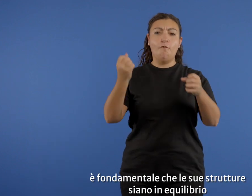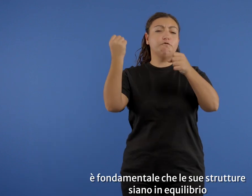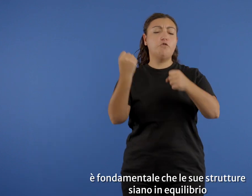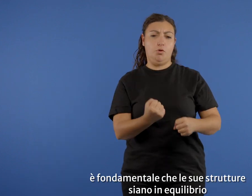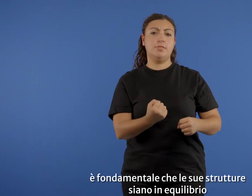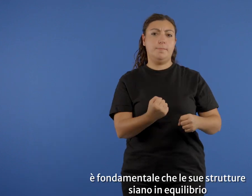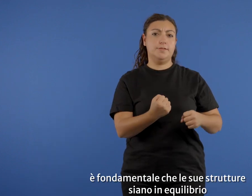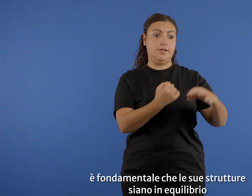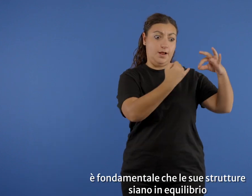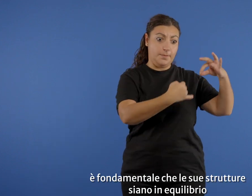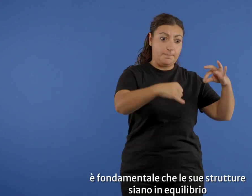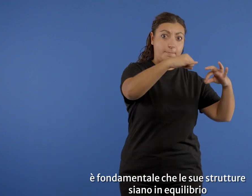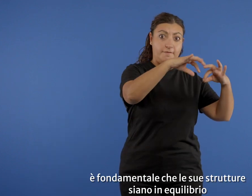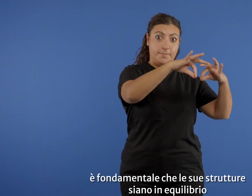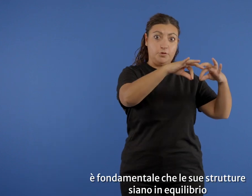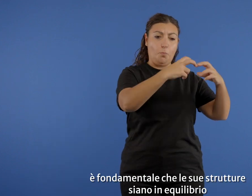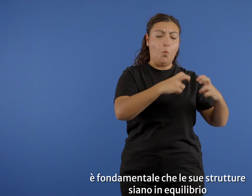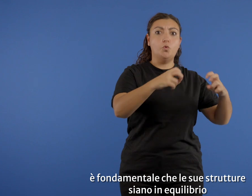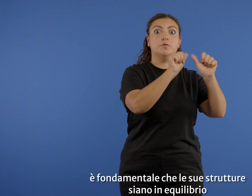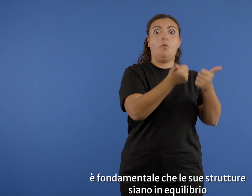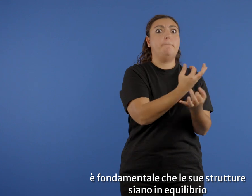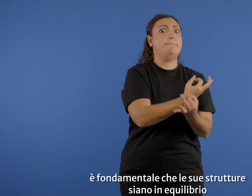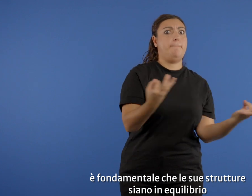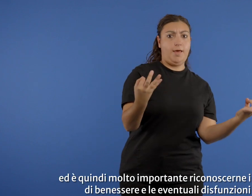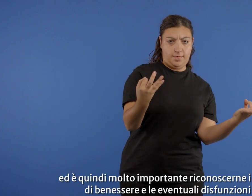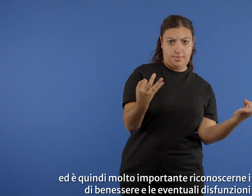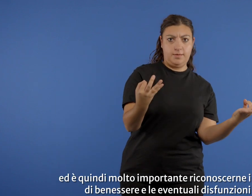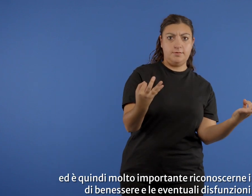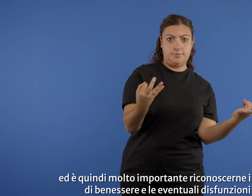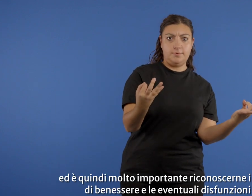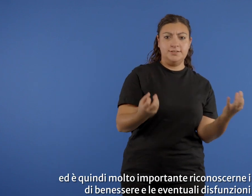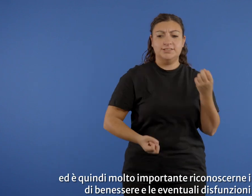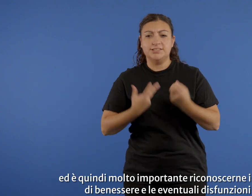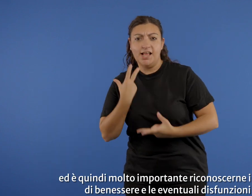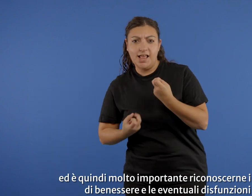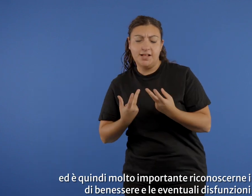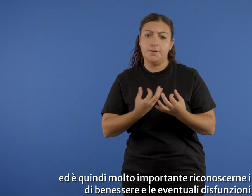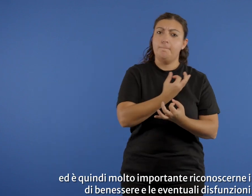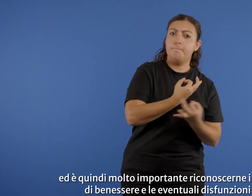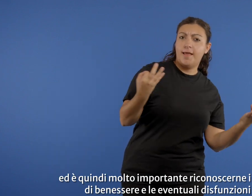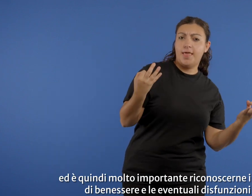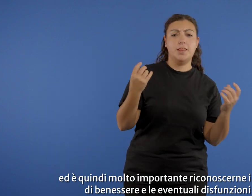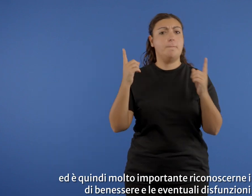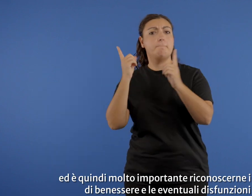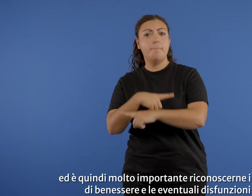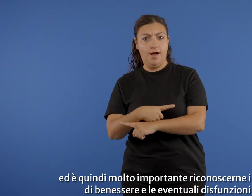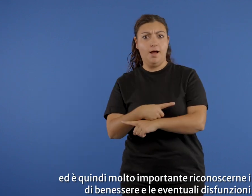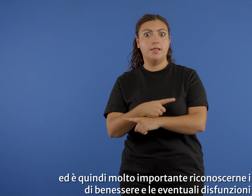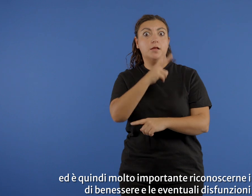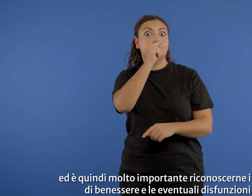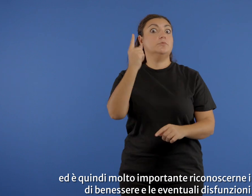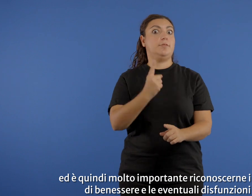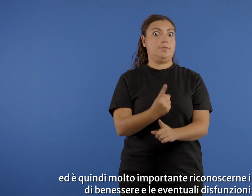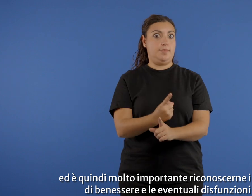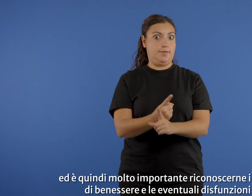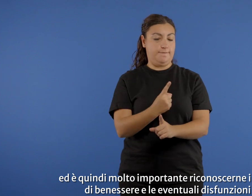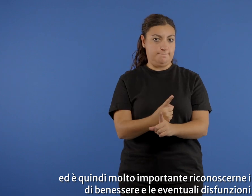fondamentale che le sue strutture siano in equilibrio. Ed è quindi molto importante riconoscerne i segni di benessere e le